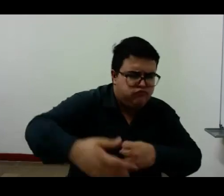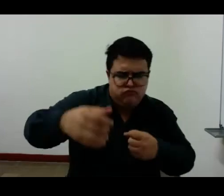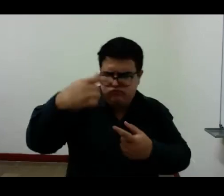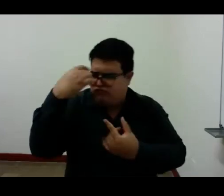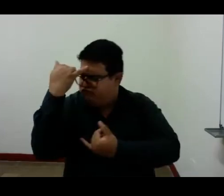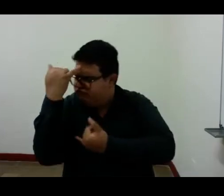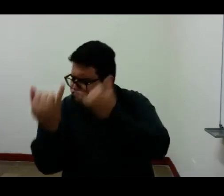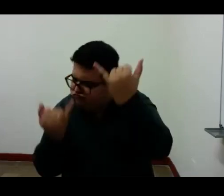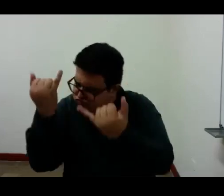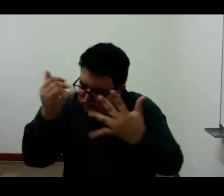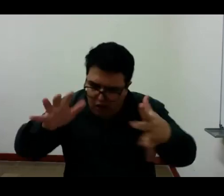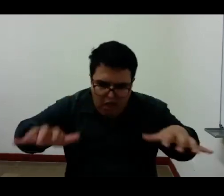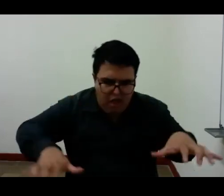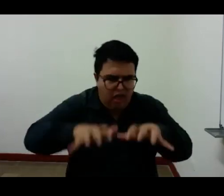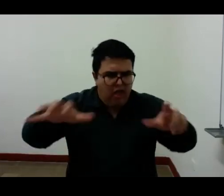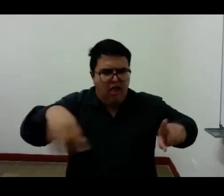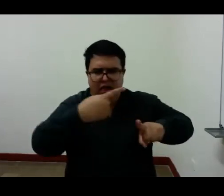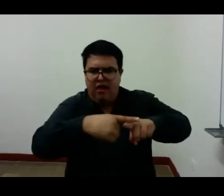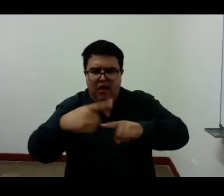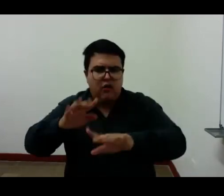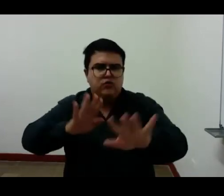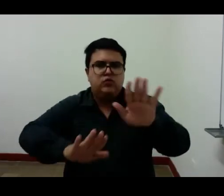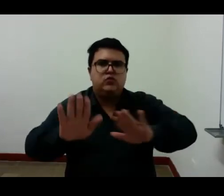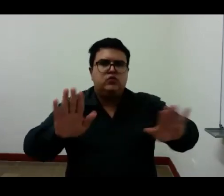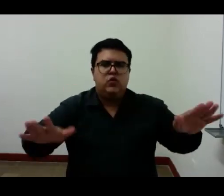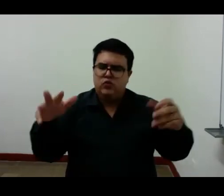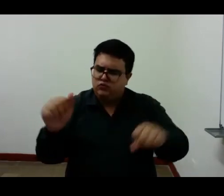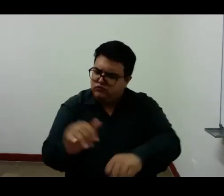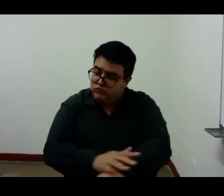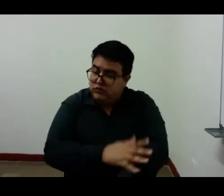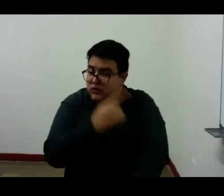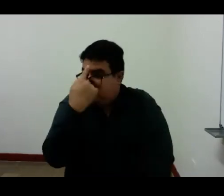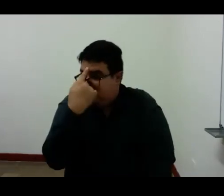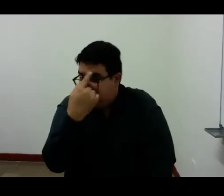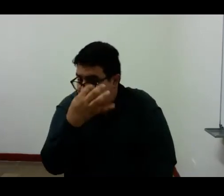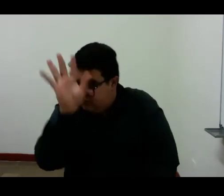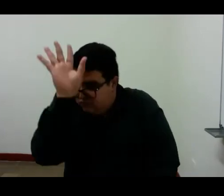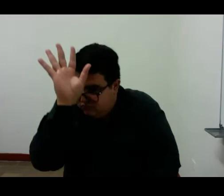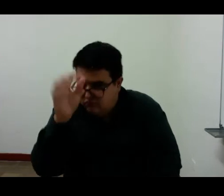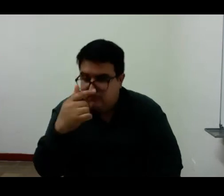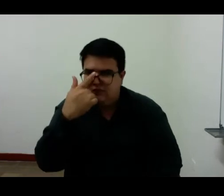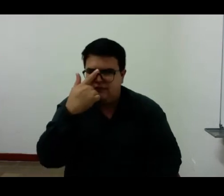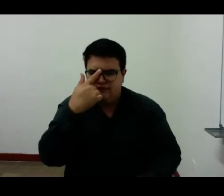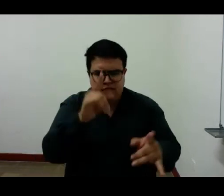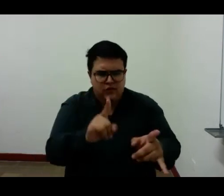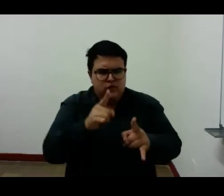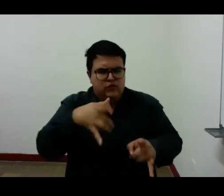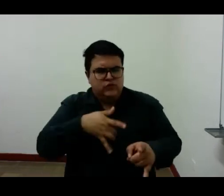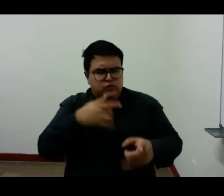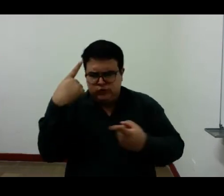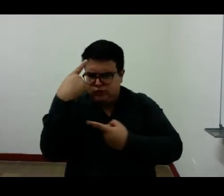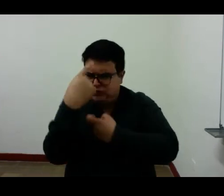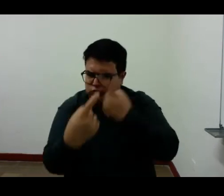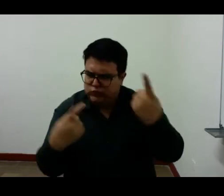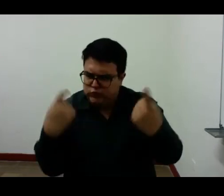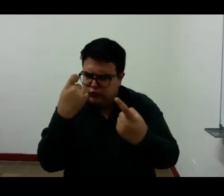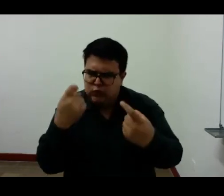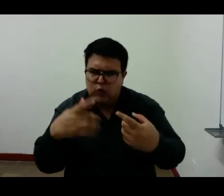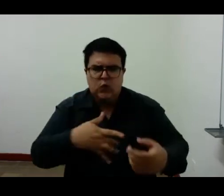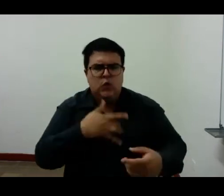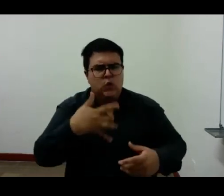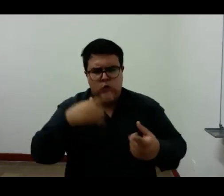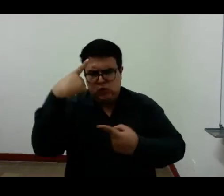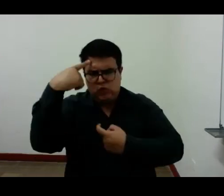las cosas tal vez sea el platonismo revisitado de Fernando